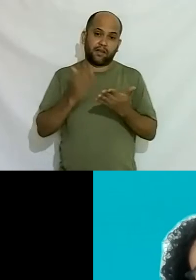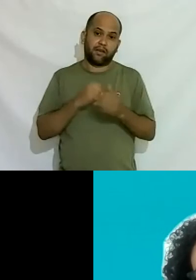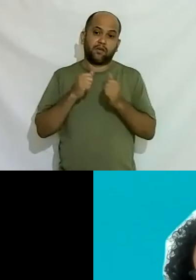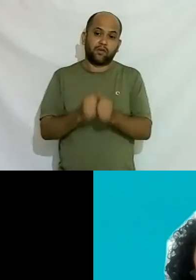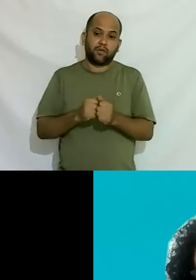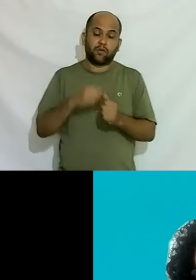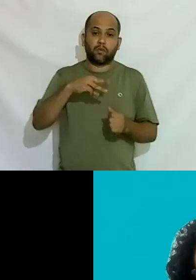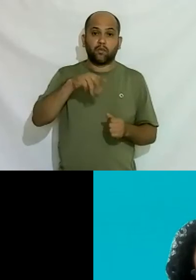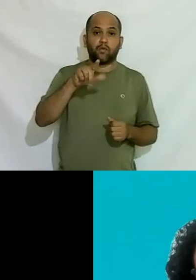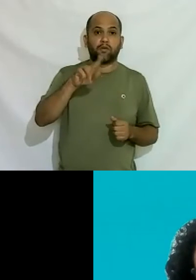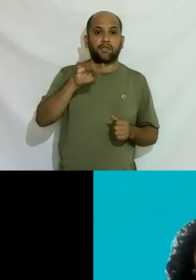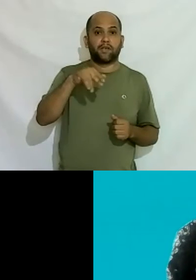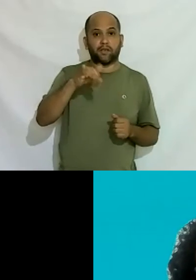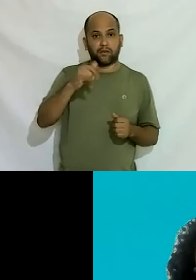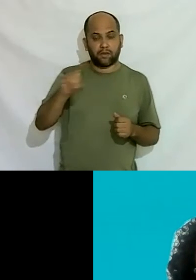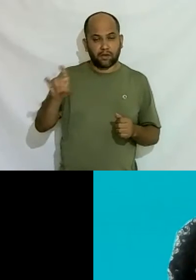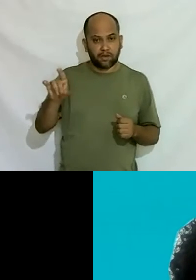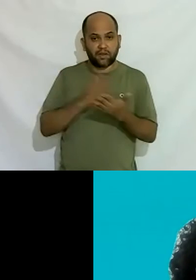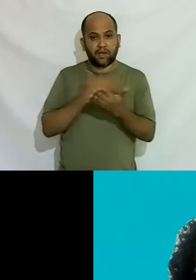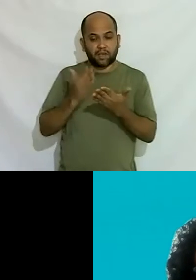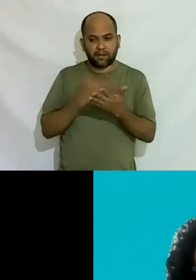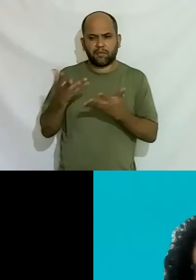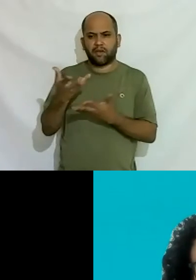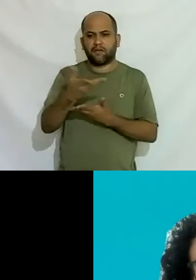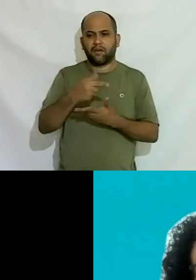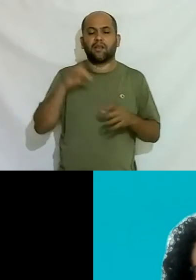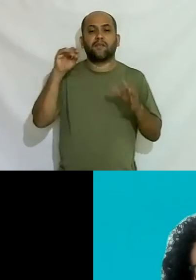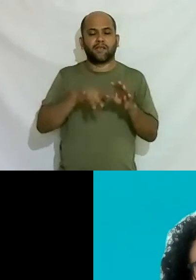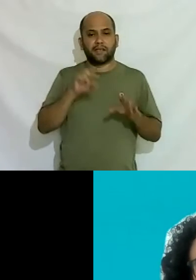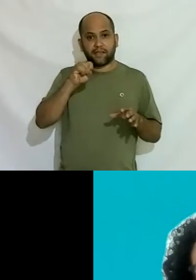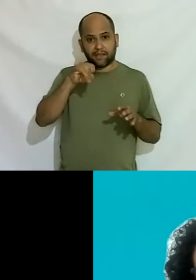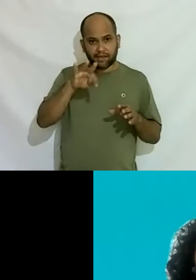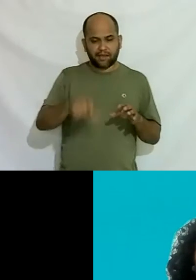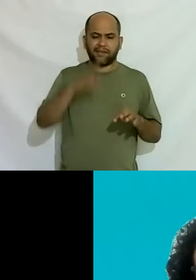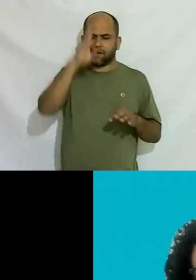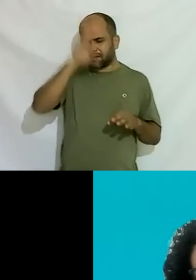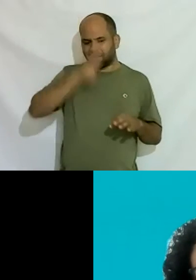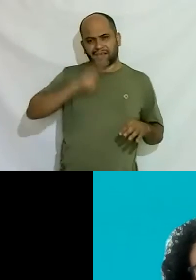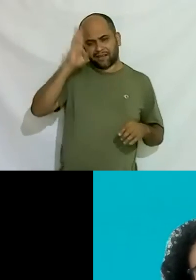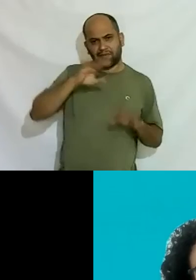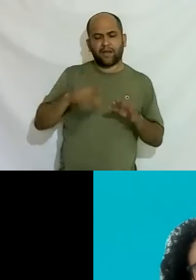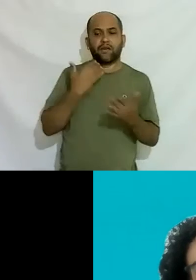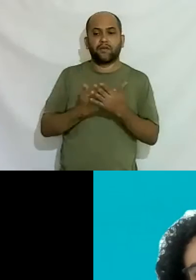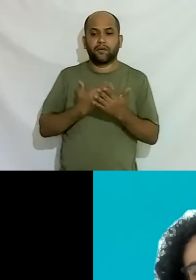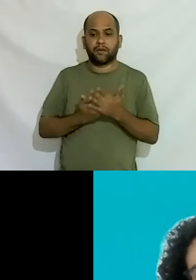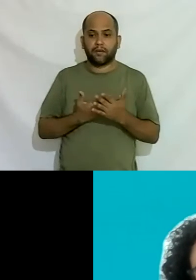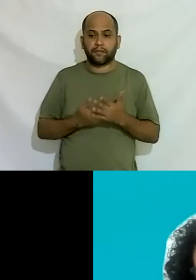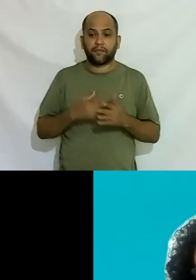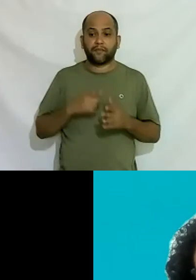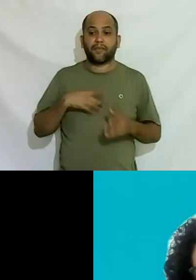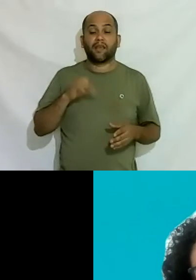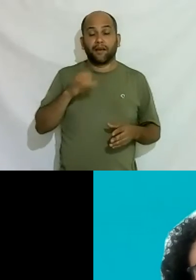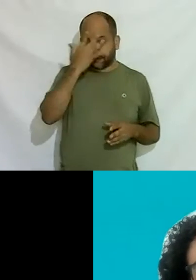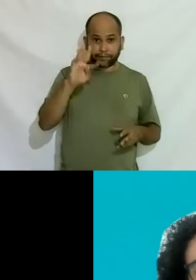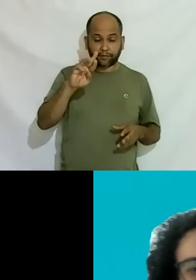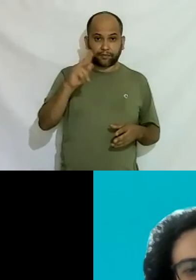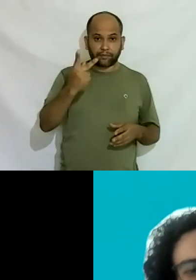eles fizemos uma cartilha maravilhosa chama agora vai se você está no site é de graça fica tudo de graça só ir lá e ir estudar quem for de RH pode ir